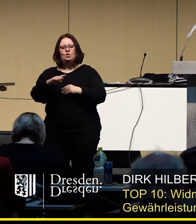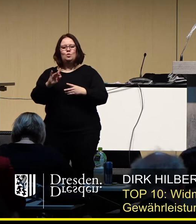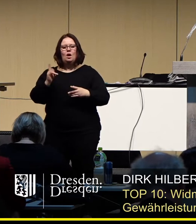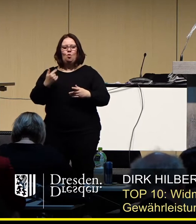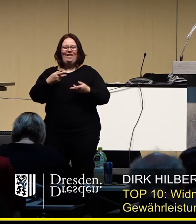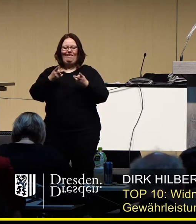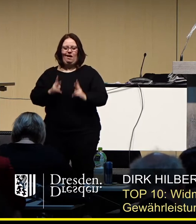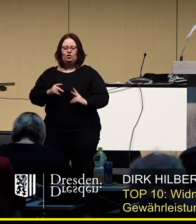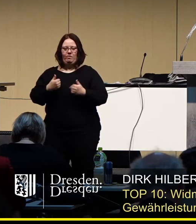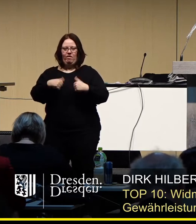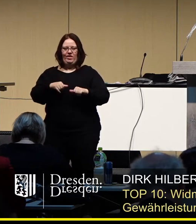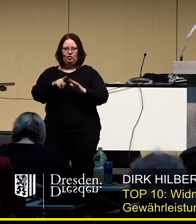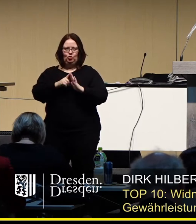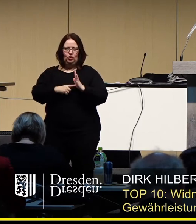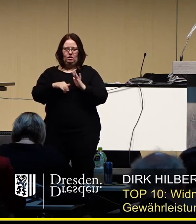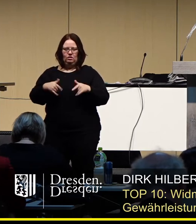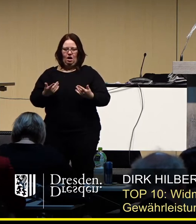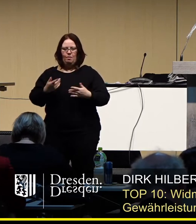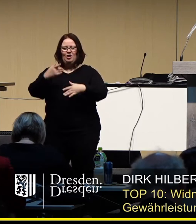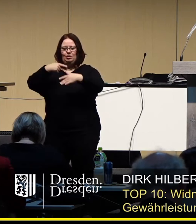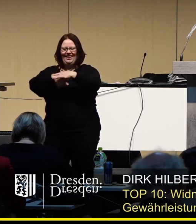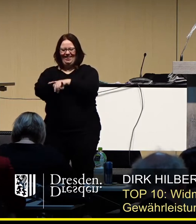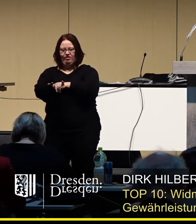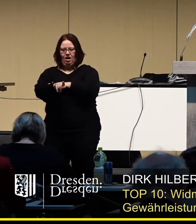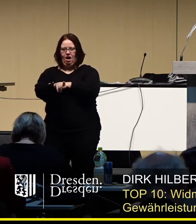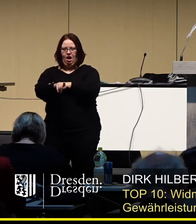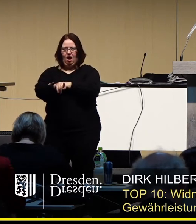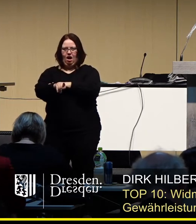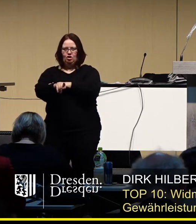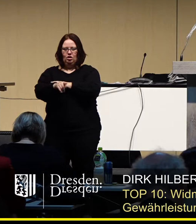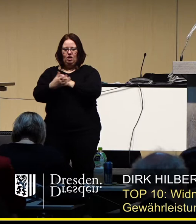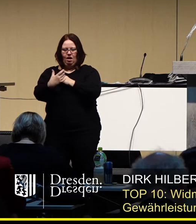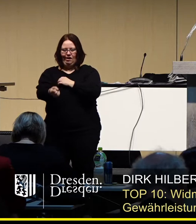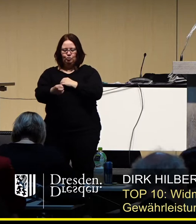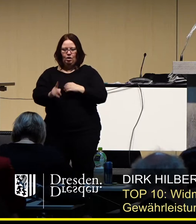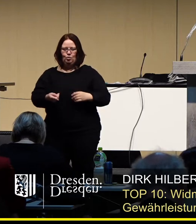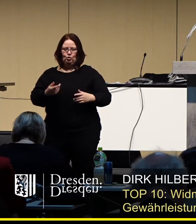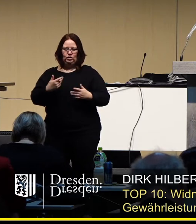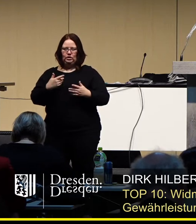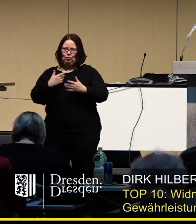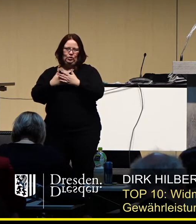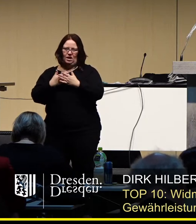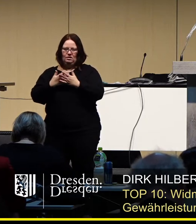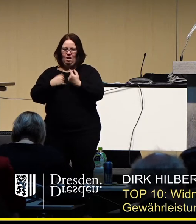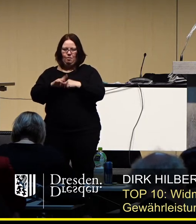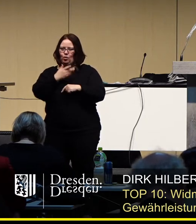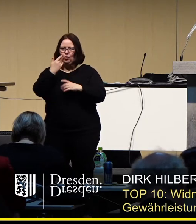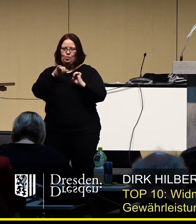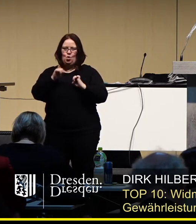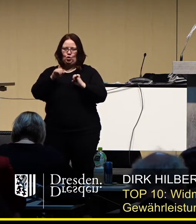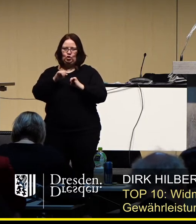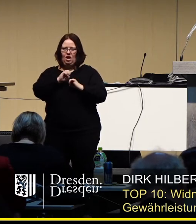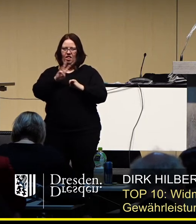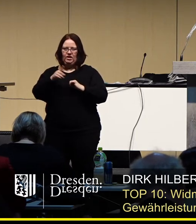es auch rechtliche Verpflichtungen, dass die Tiefgarage erreichbar sein muss. Und von der Seite her